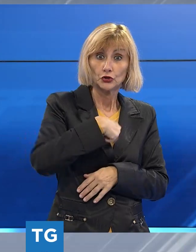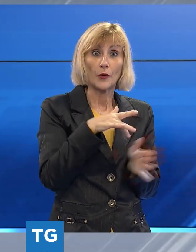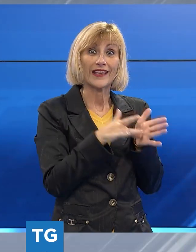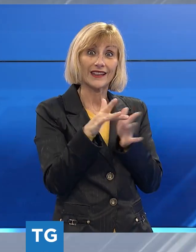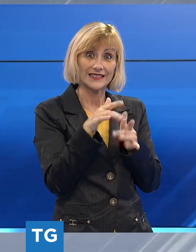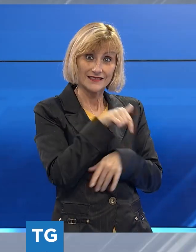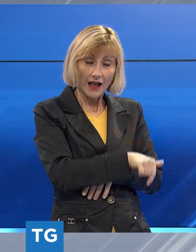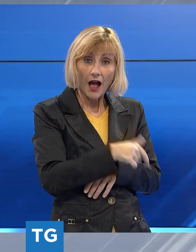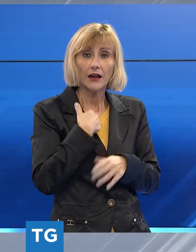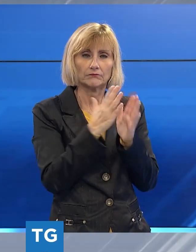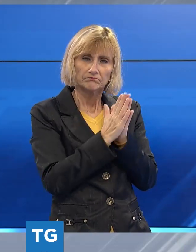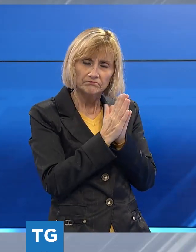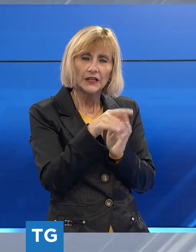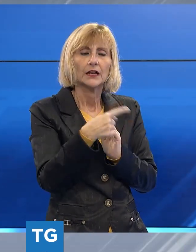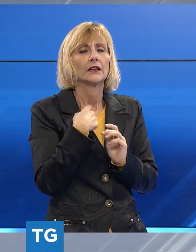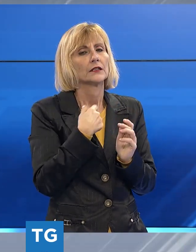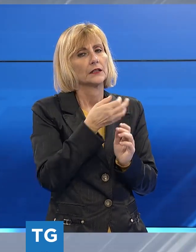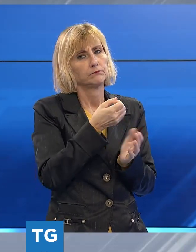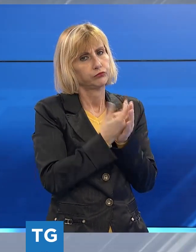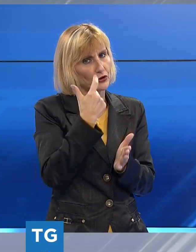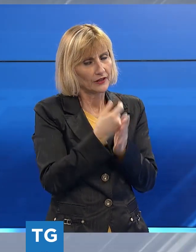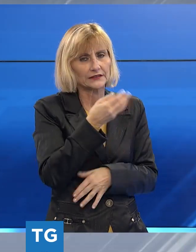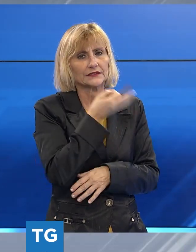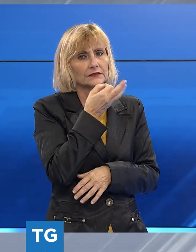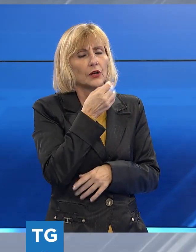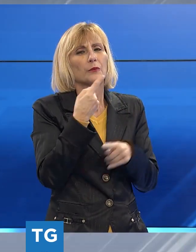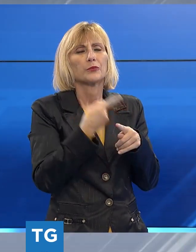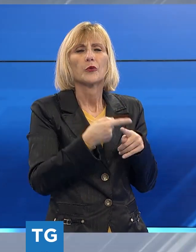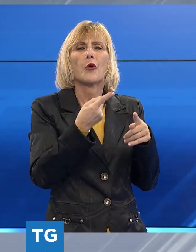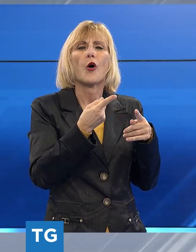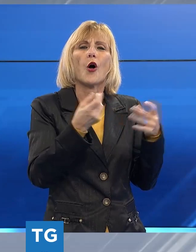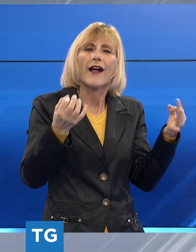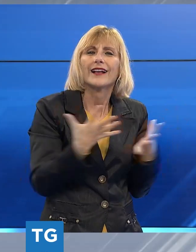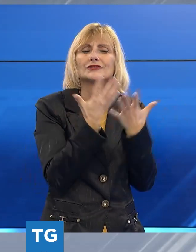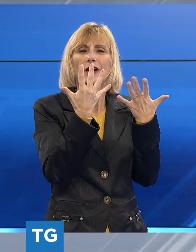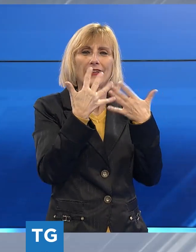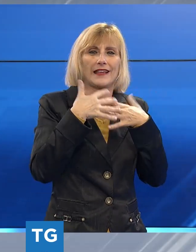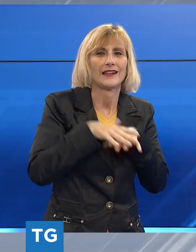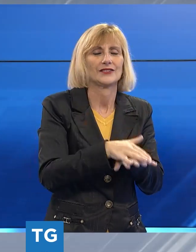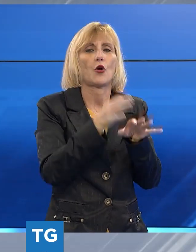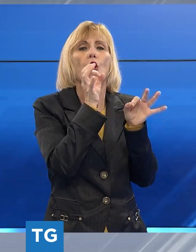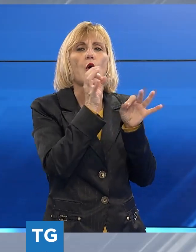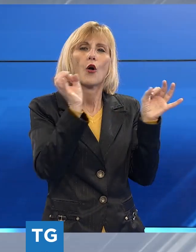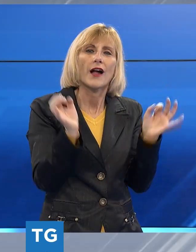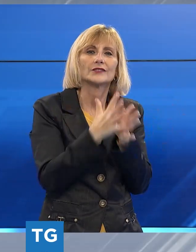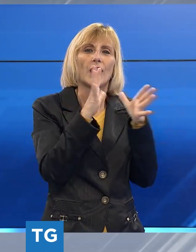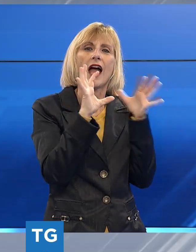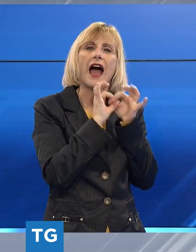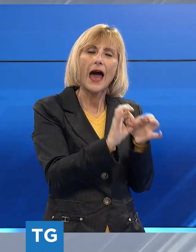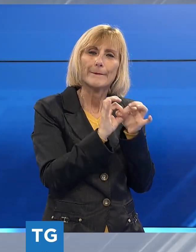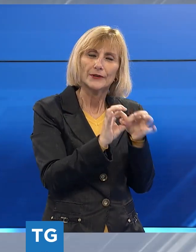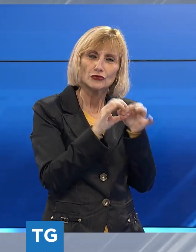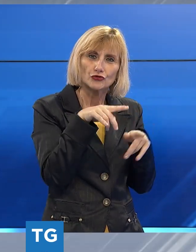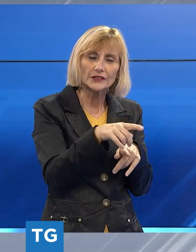anche un modo di aggregazione, di amicizia anche verso le persone che non credono